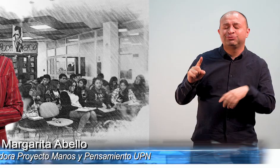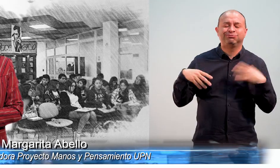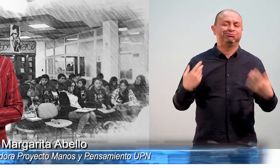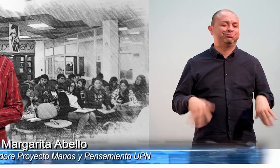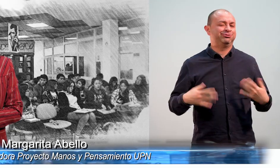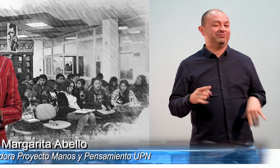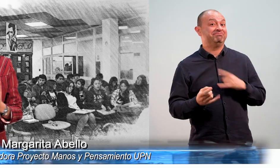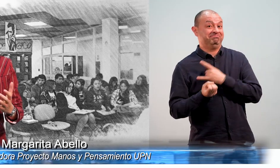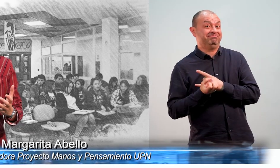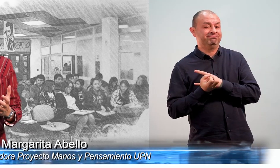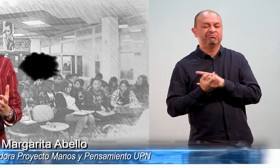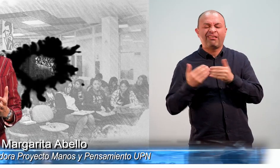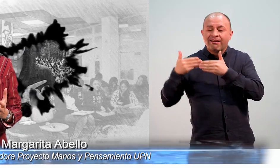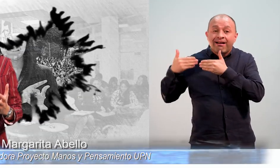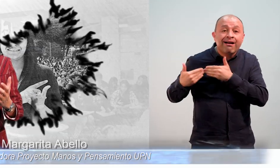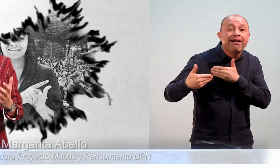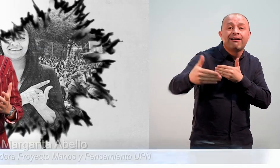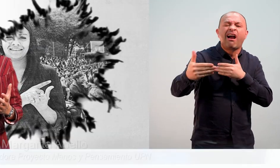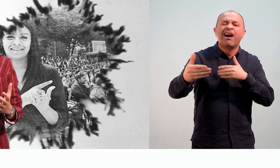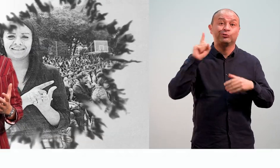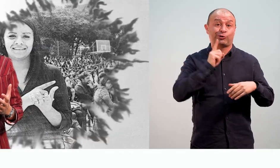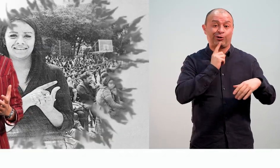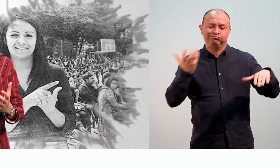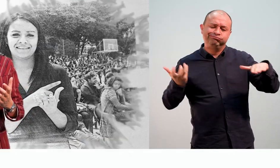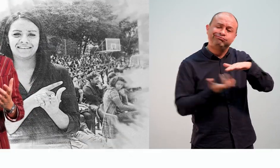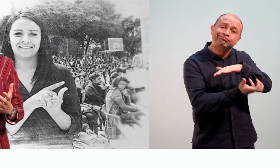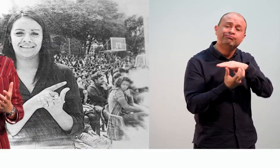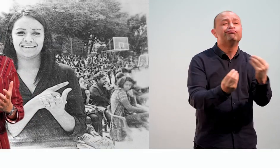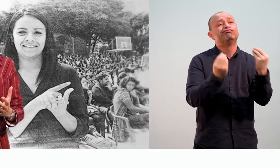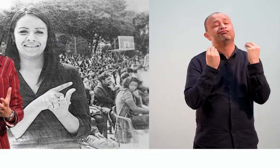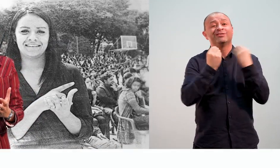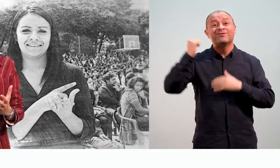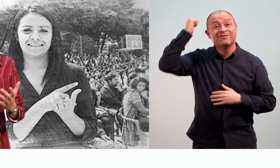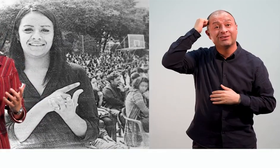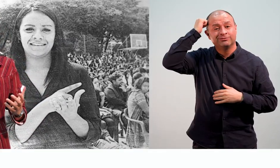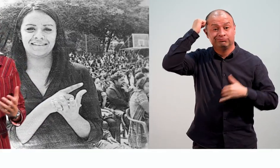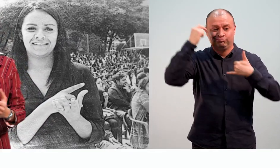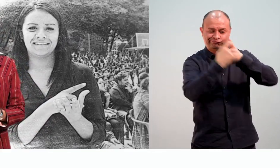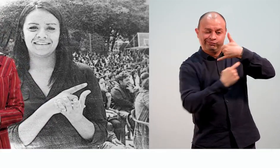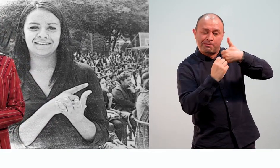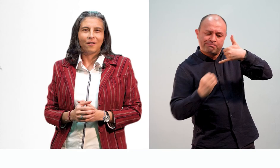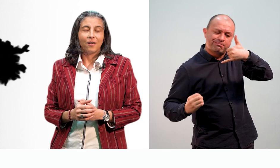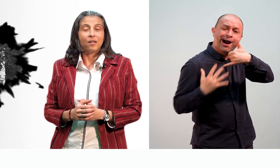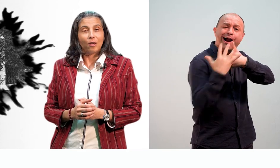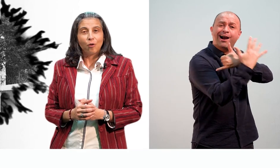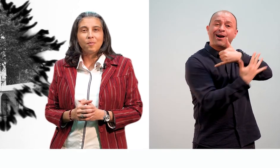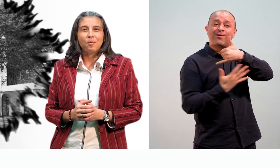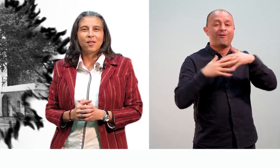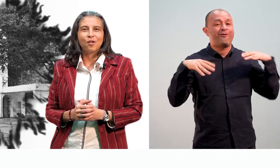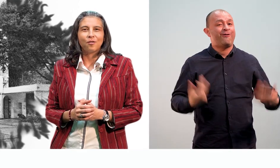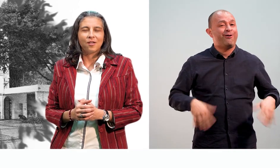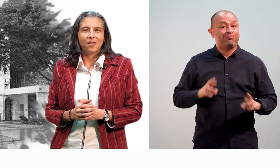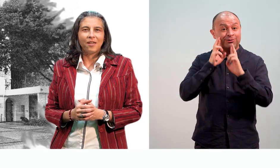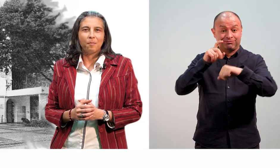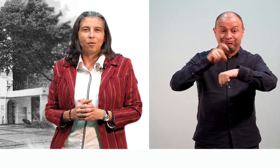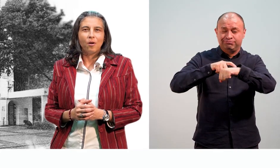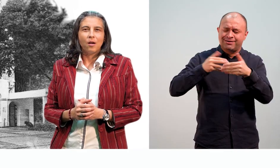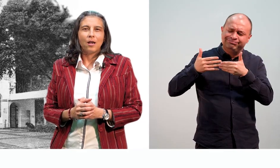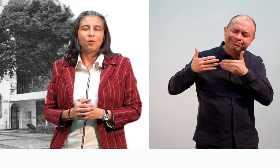the decision to open its doors so that deaf students for all Colombia. And in remembrance of this time, the